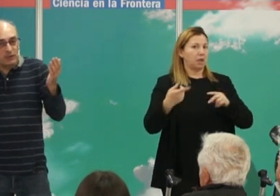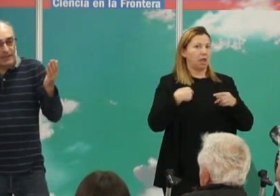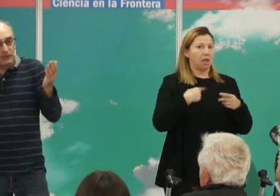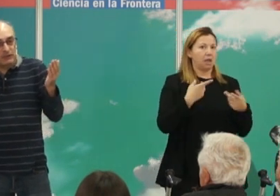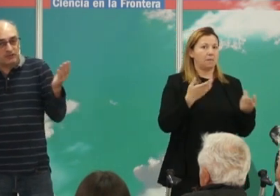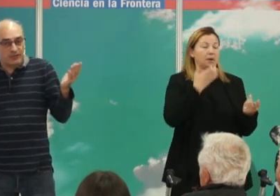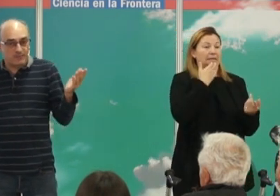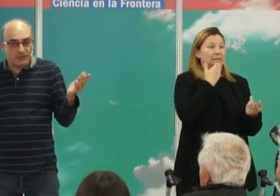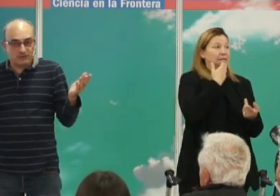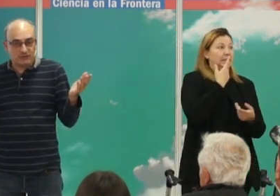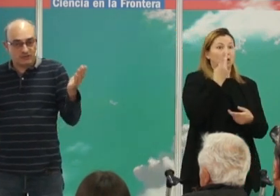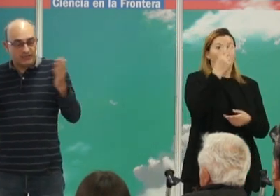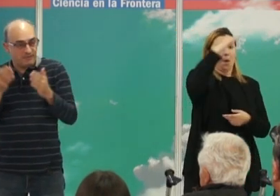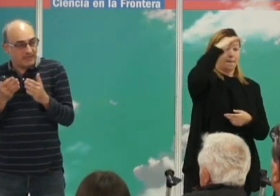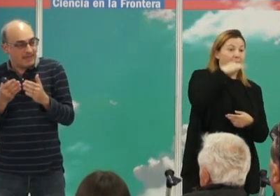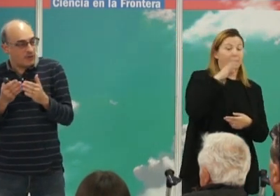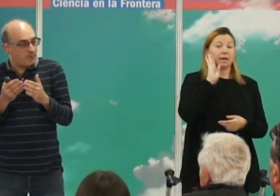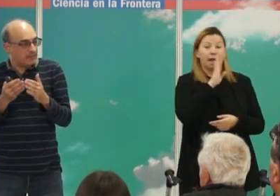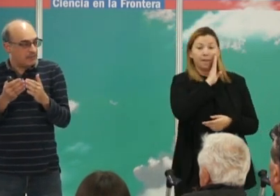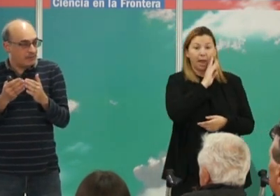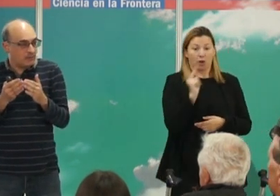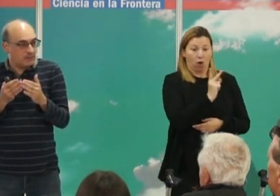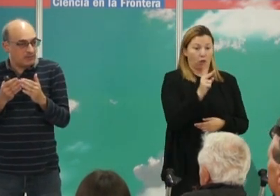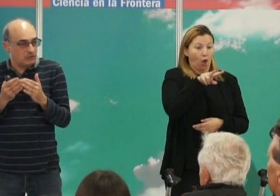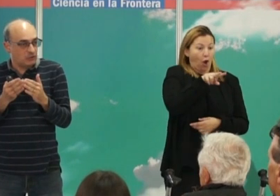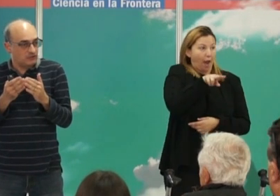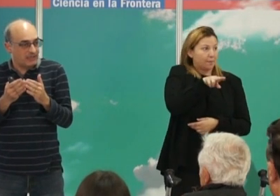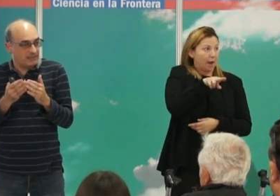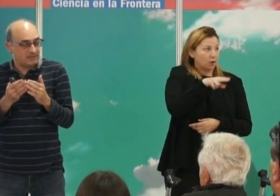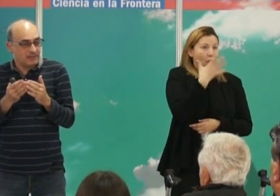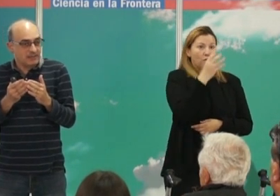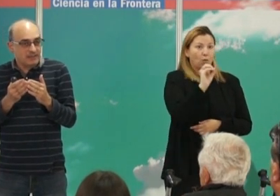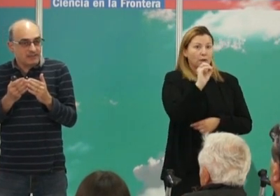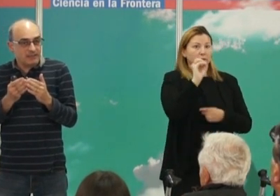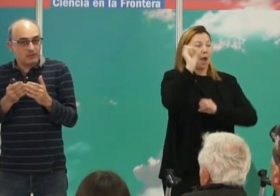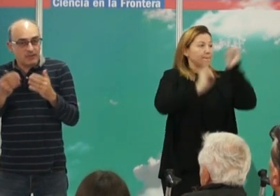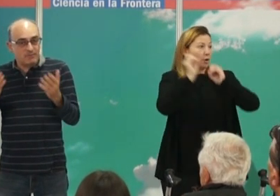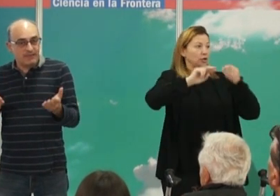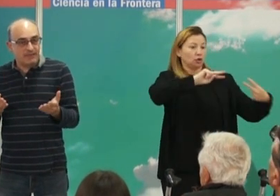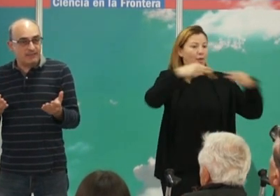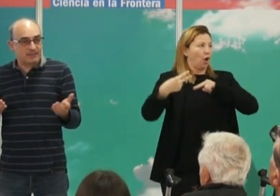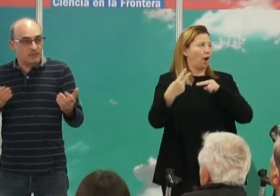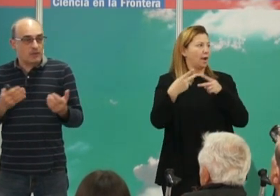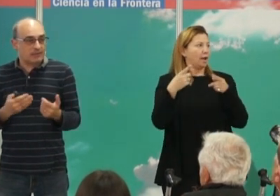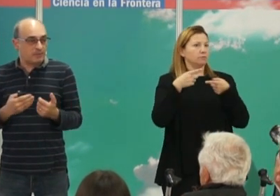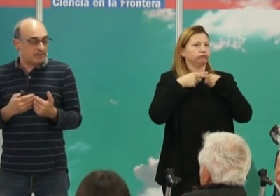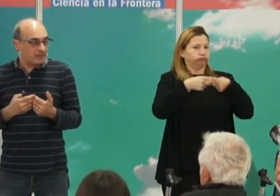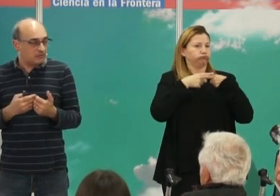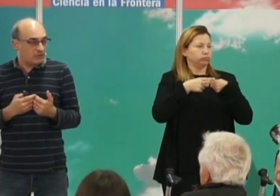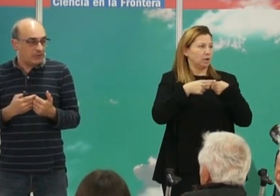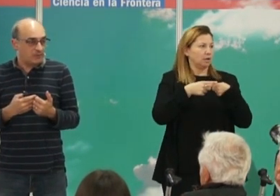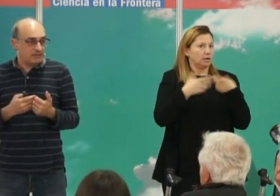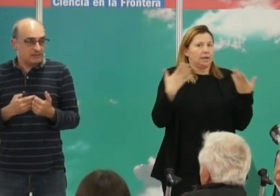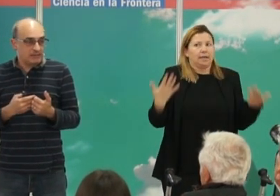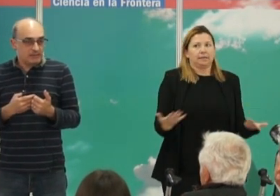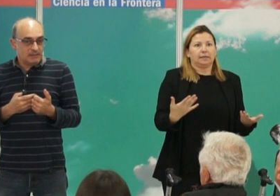Porque si los progenitores son hermanos, eso significa que ya comparten el 50% de los genes. Y eso lo que implica es que una cuarta parte